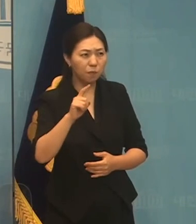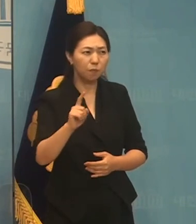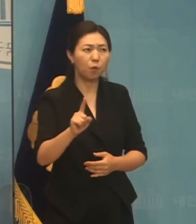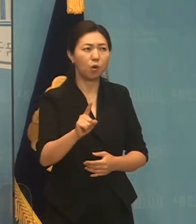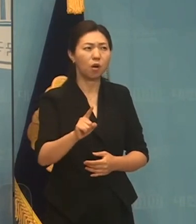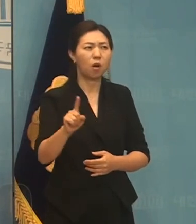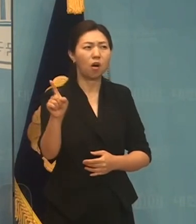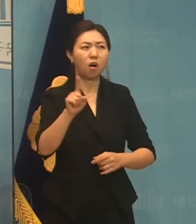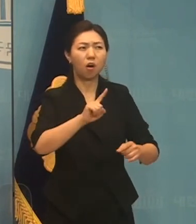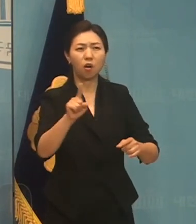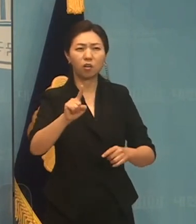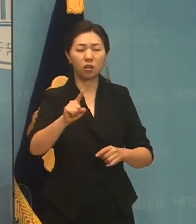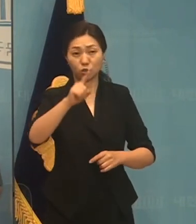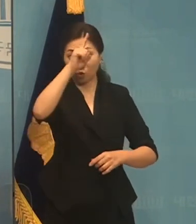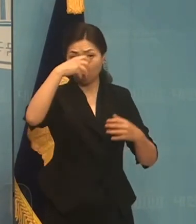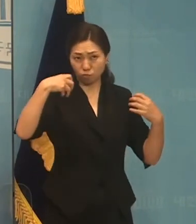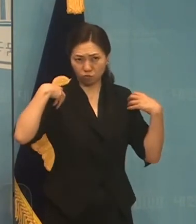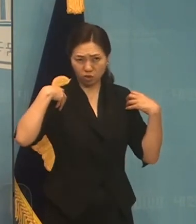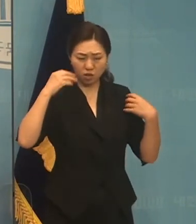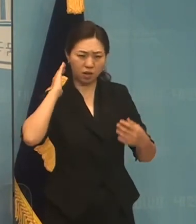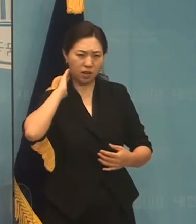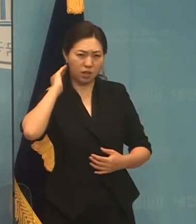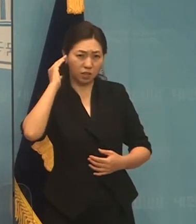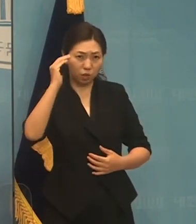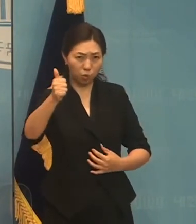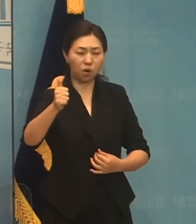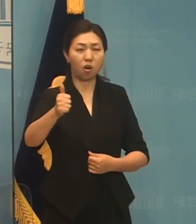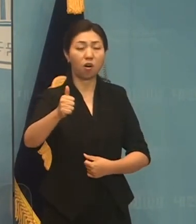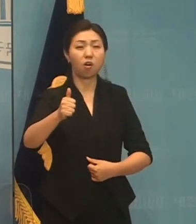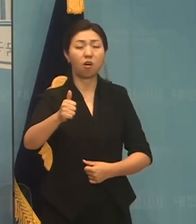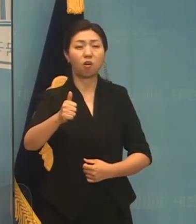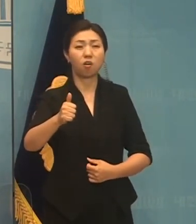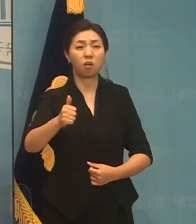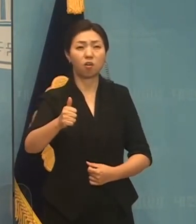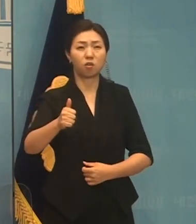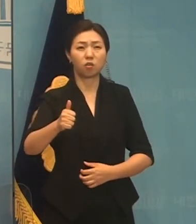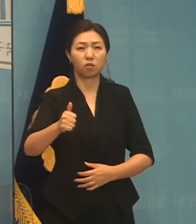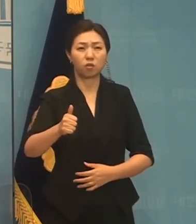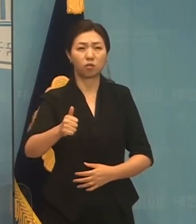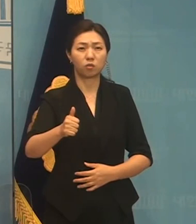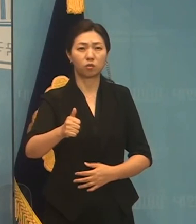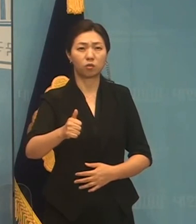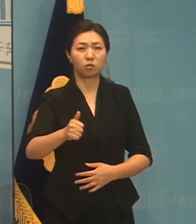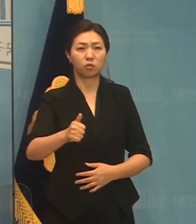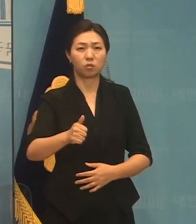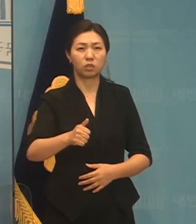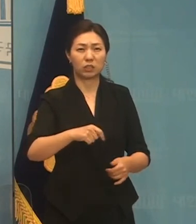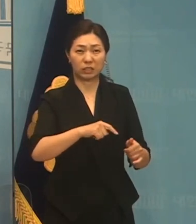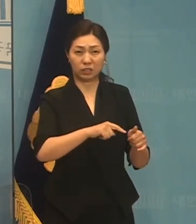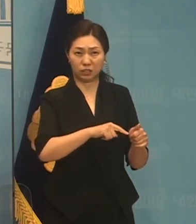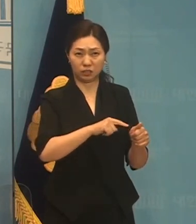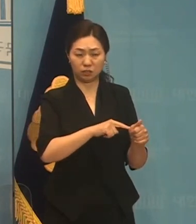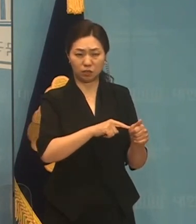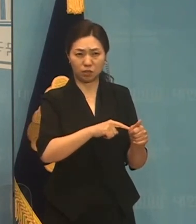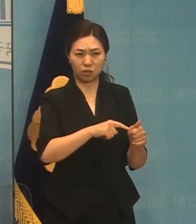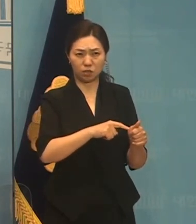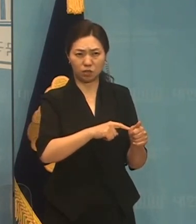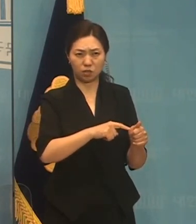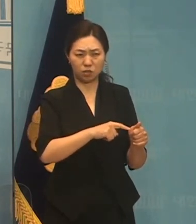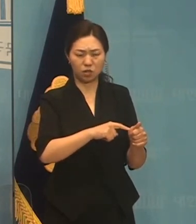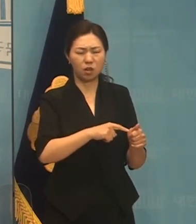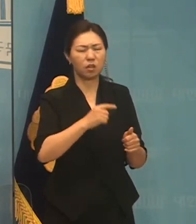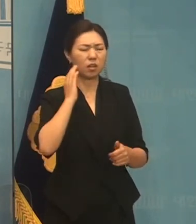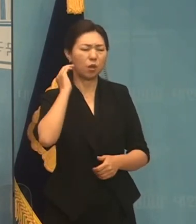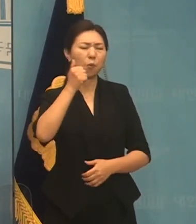어떤 것을 대통령이기 때문에 어떤 것에서도 그가 쉽게 가질 수 있었는지